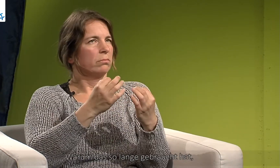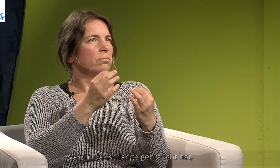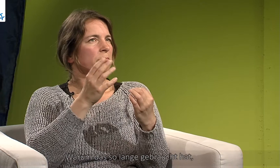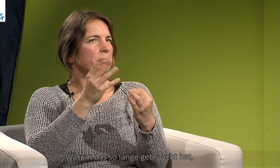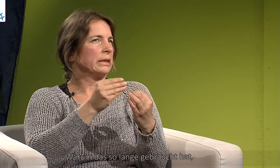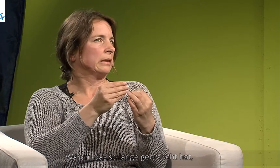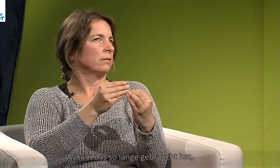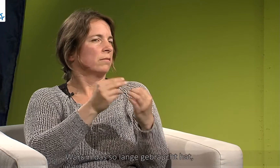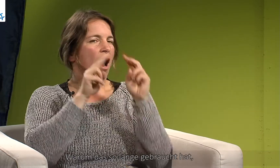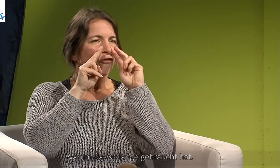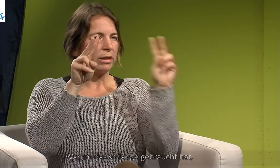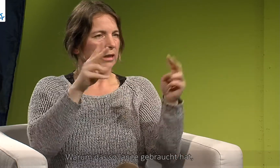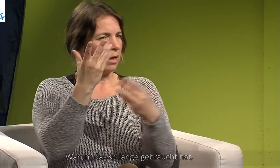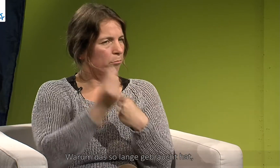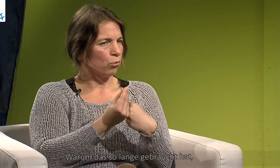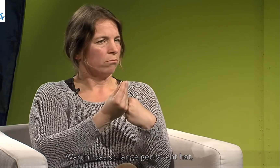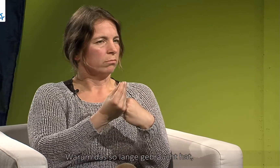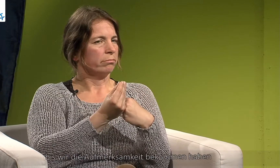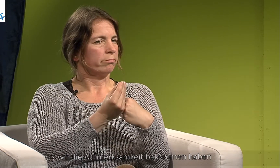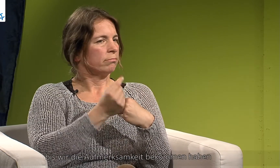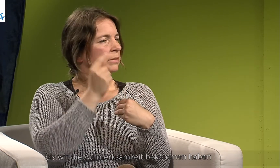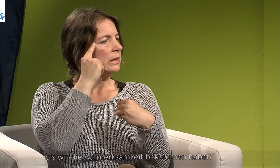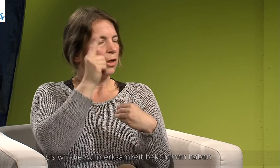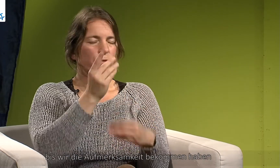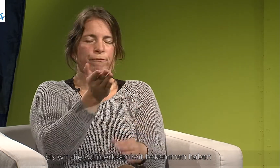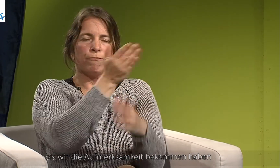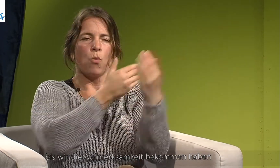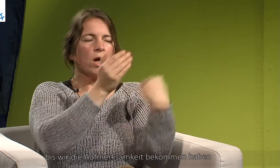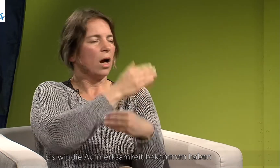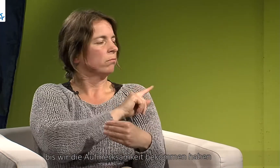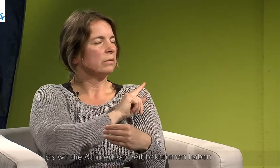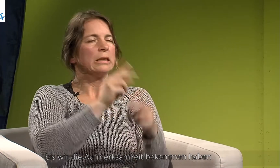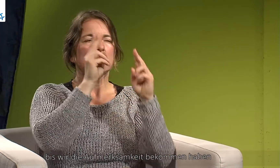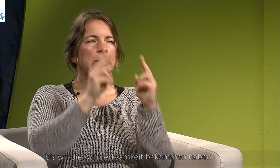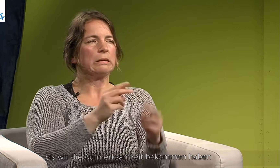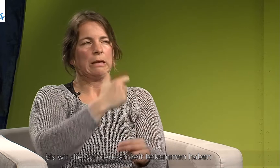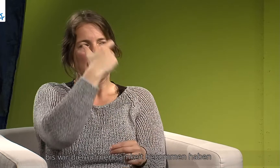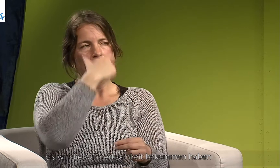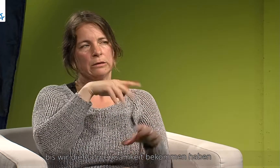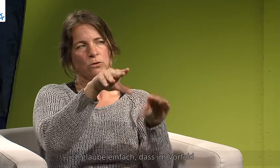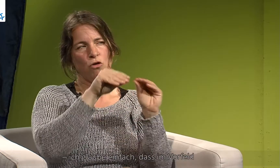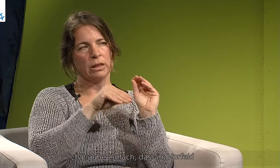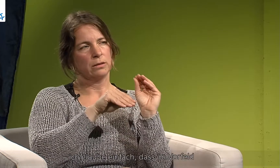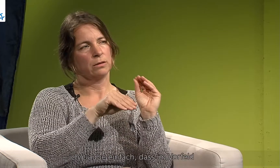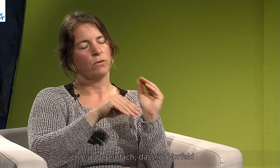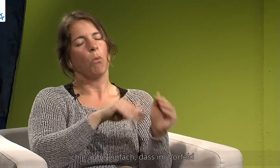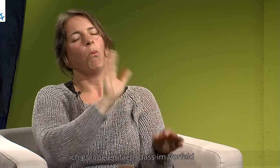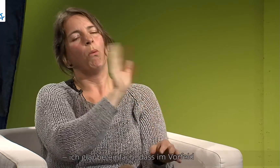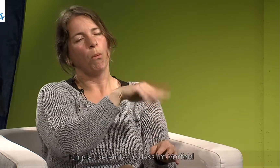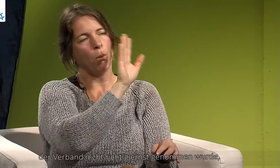warum das so lange gebraucht hat, bis die Aufmerksamkeit gekriegt hat. Also ich glaube einfach, dass im Vorfeld der Verband nicht